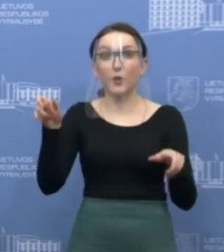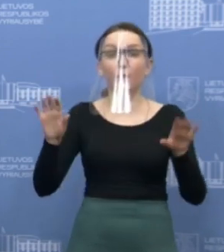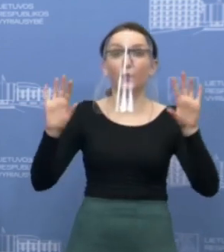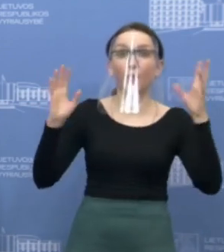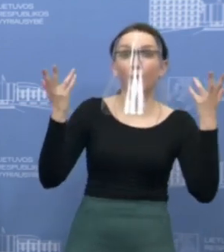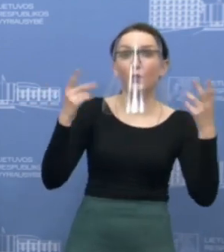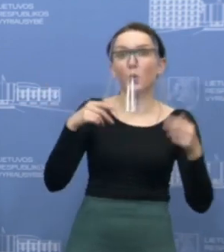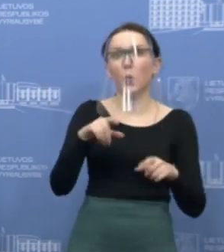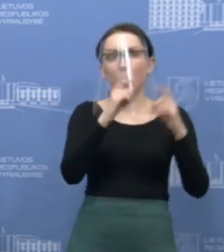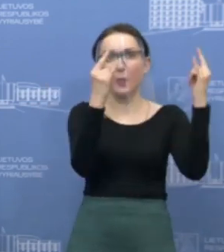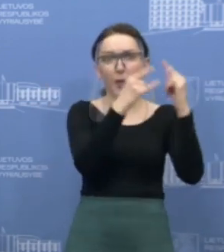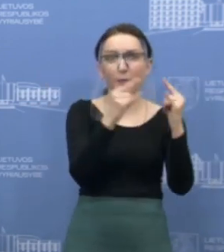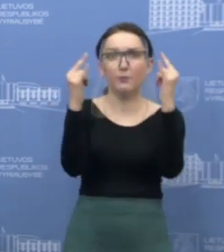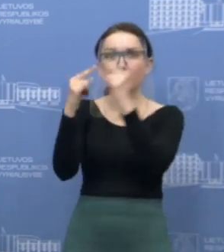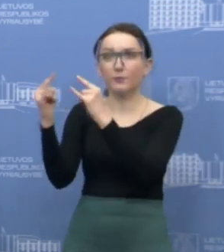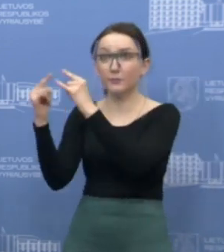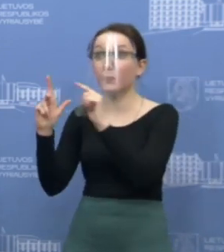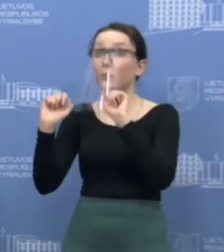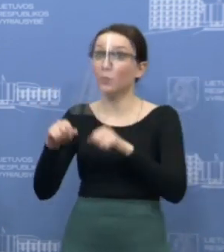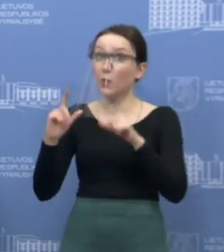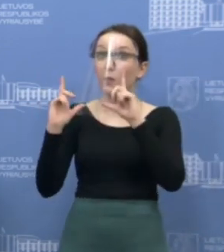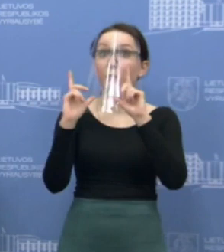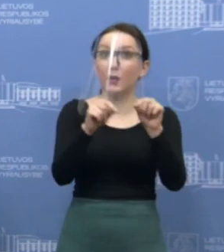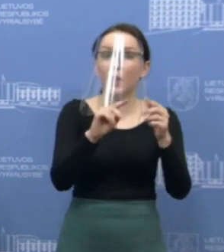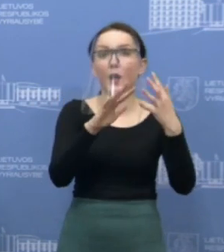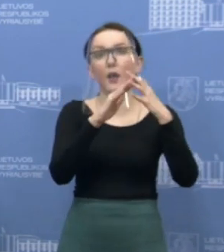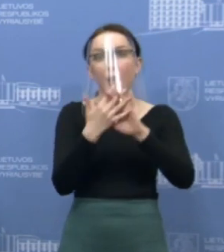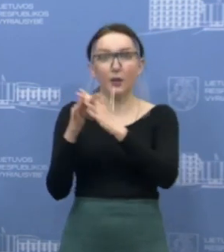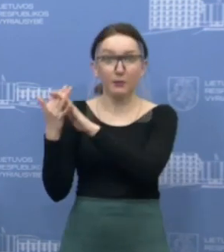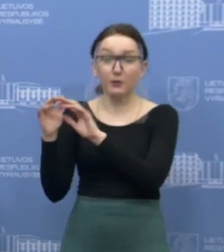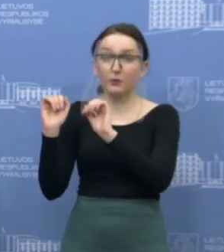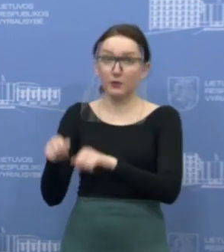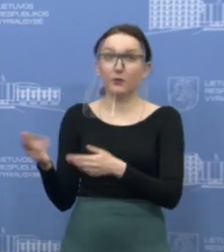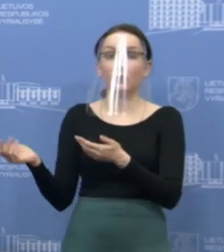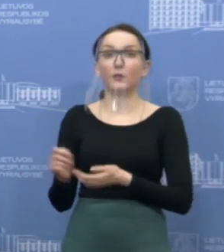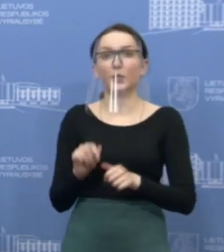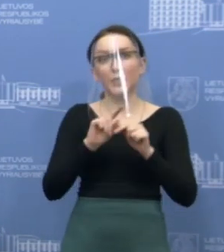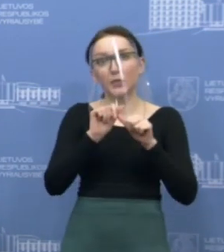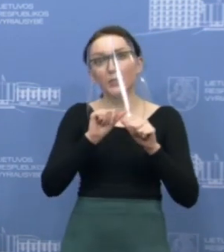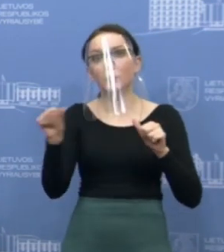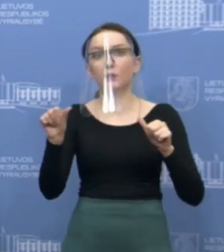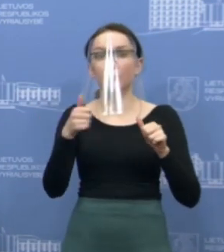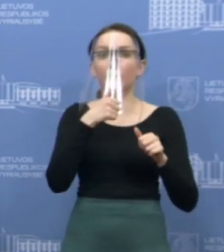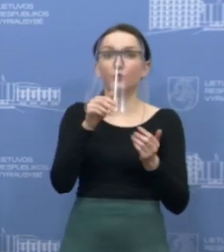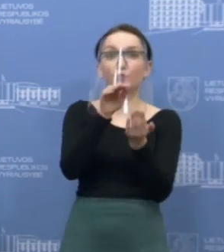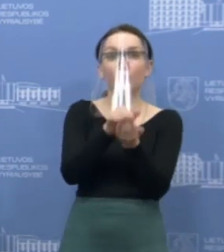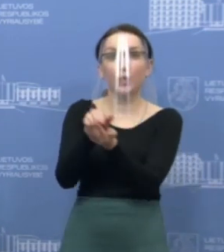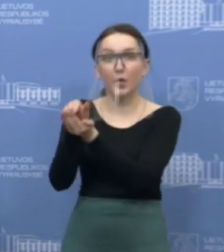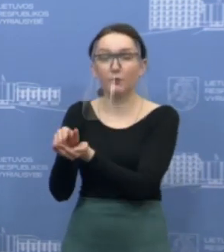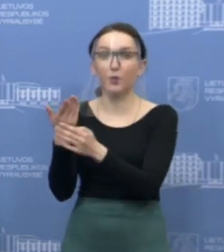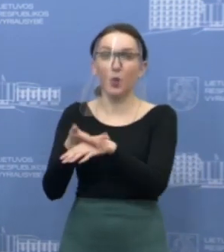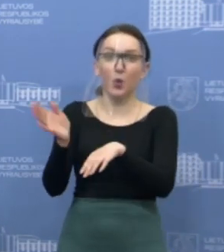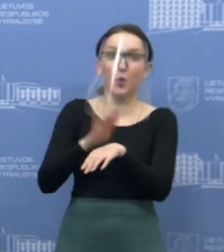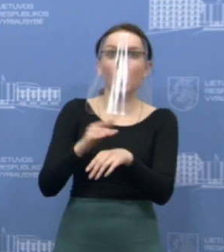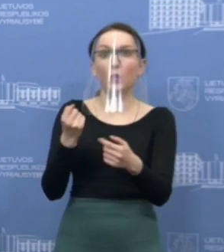kažkur tai nekelnojamo turto, o jams bus leidžiama ten vykti, tai būtų kaimo sodyba ar kažkas panašaus. Taip pat išskirtiniai atvejai tokie kaip laidotuvės sunkus,